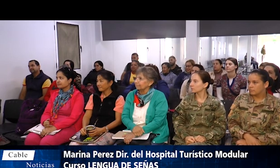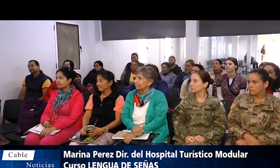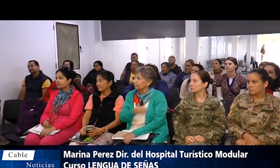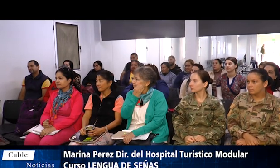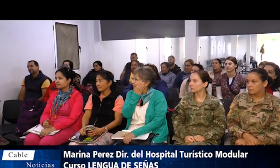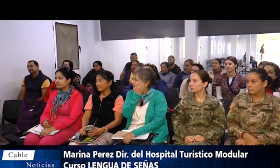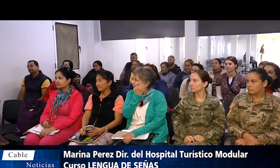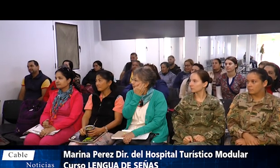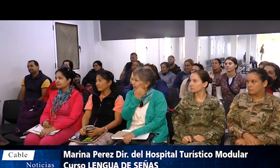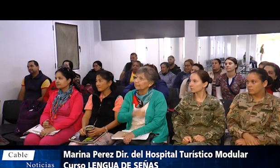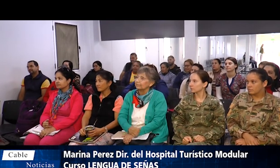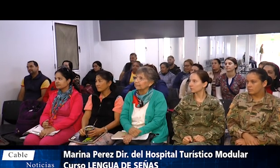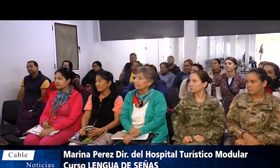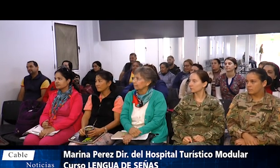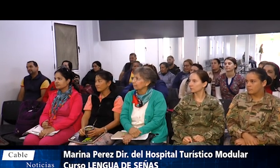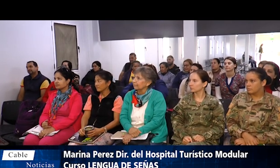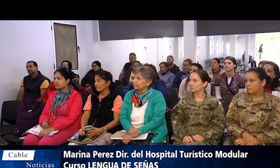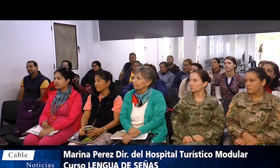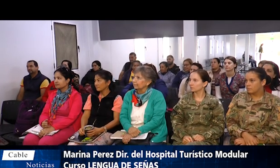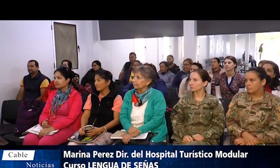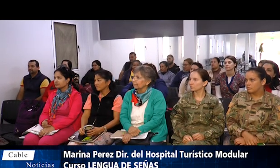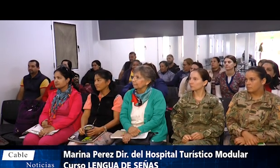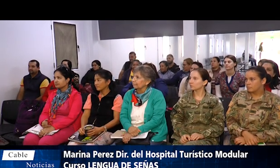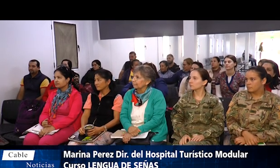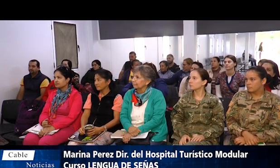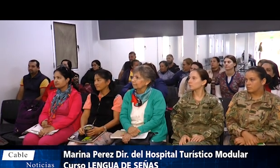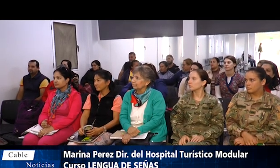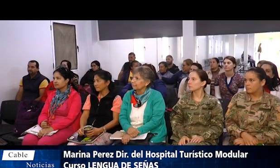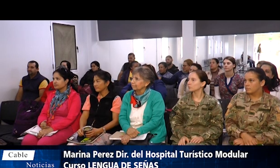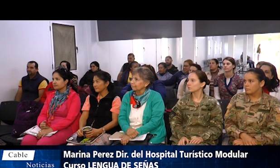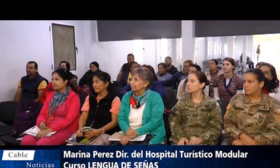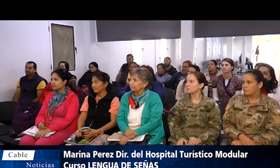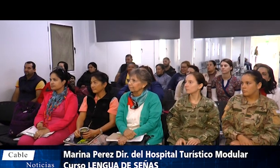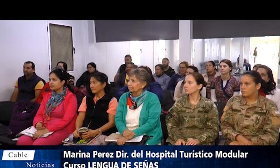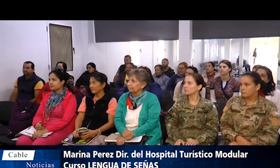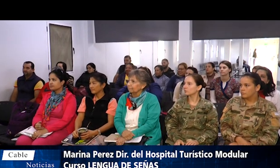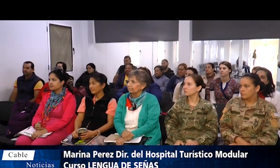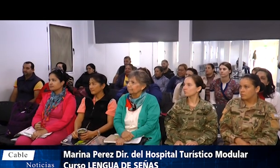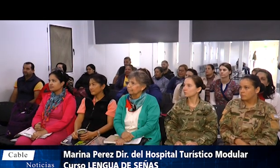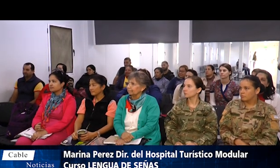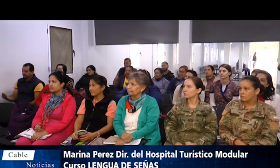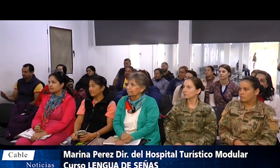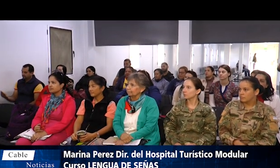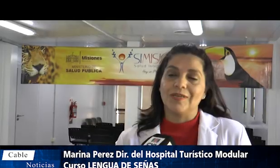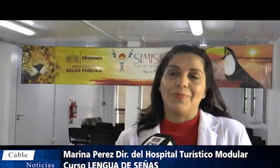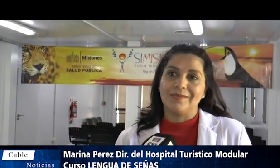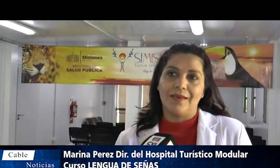enfermeros, entendemos lo que nos quiere transmitir el paciente con capacidad